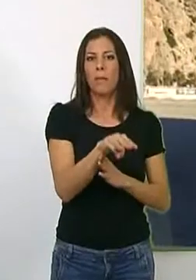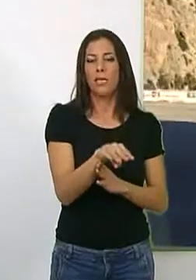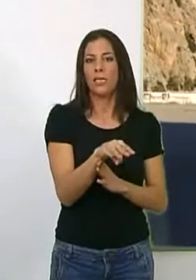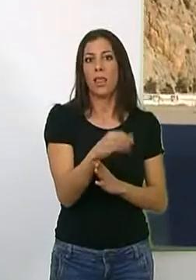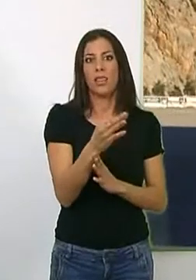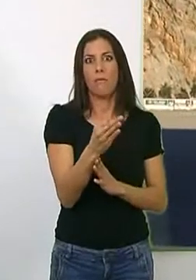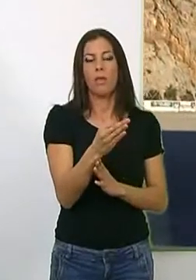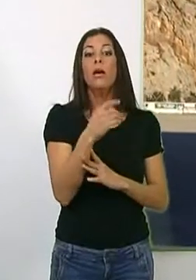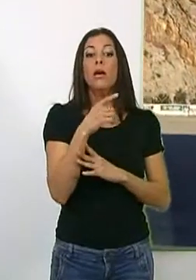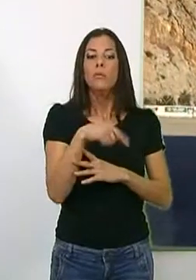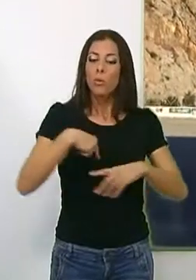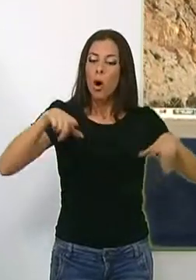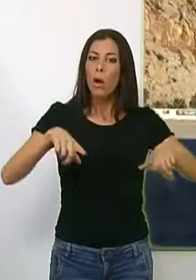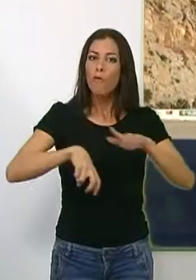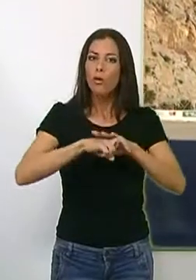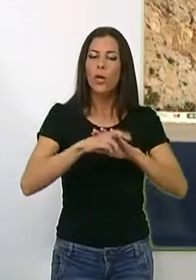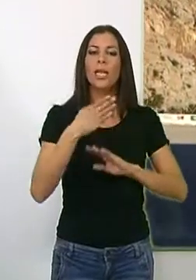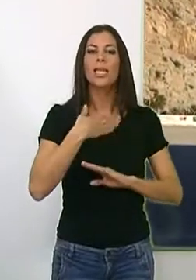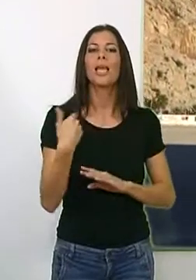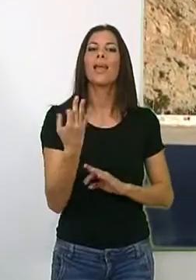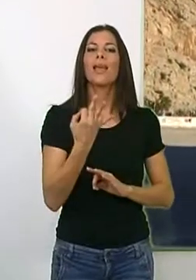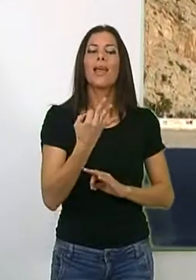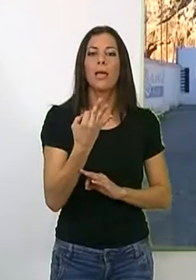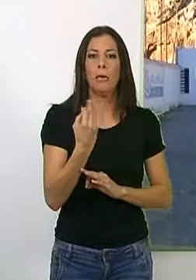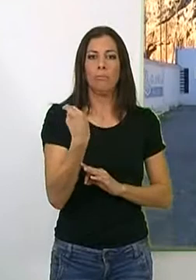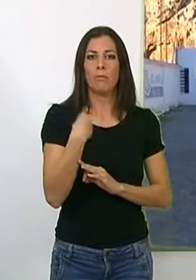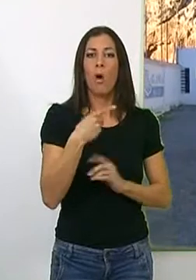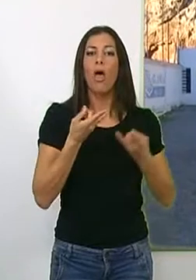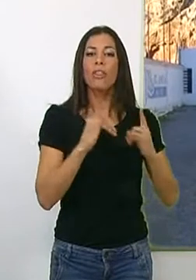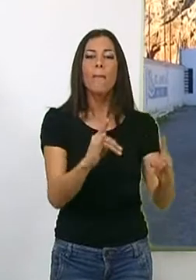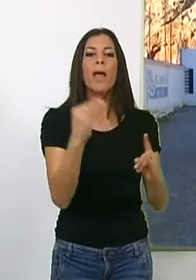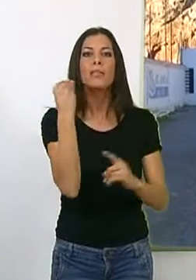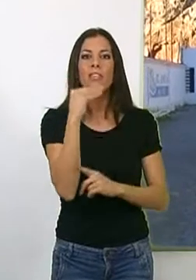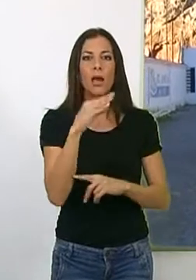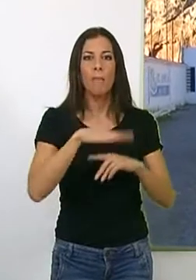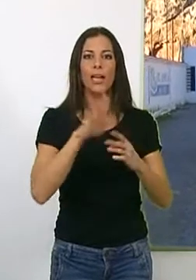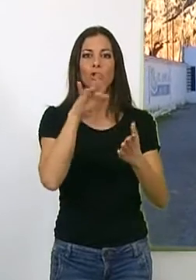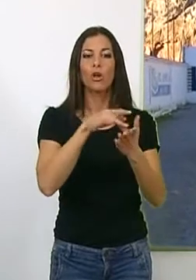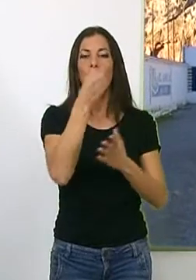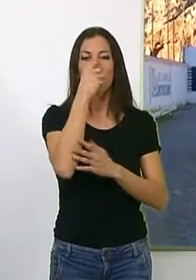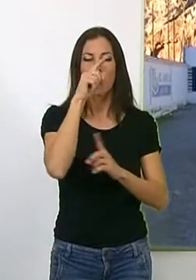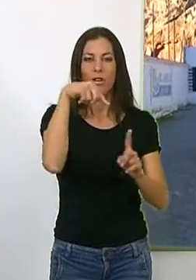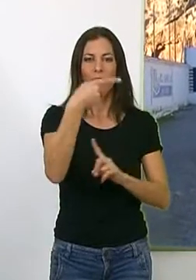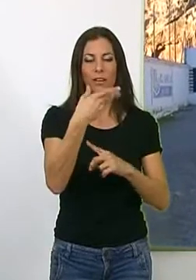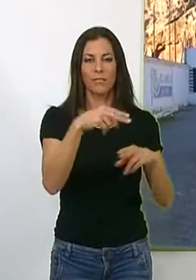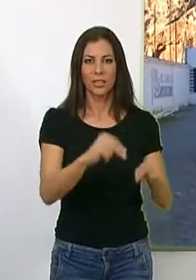por lo que previsiblemente el campo de fútbol contará con césped artificial para la primavera del año que viene.